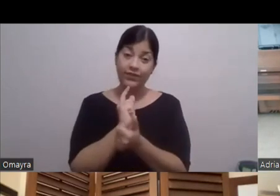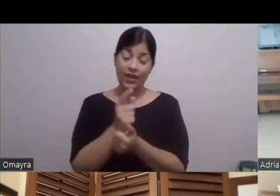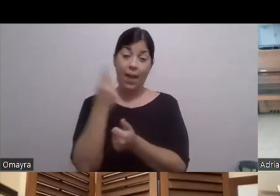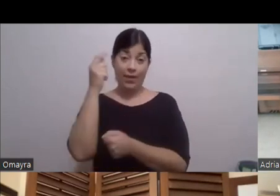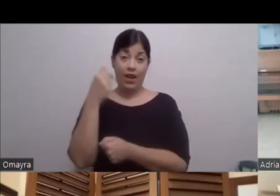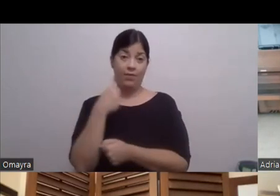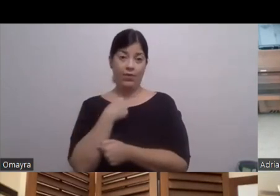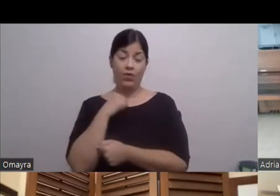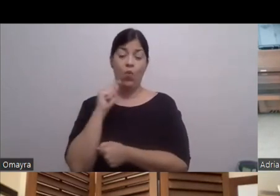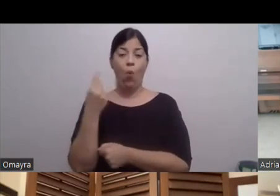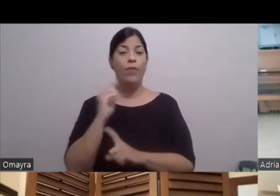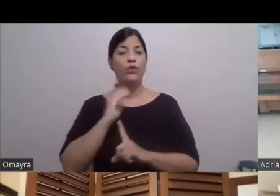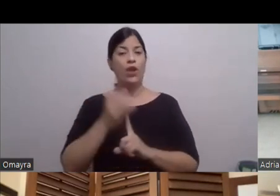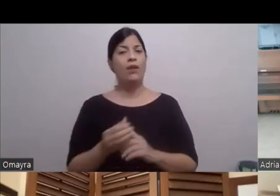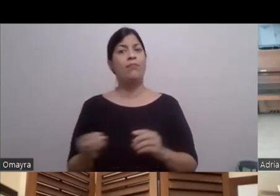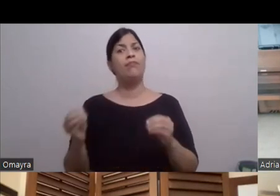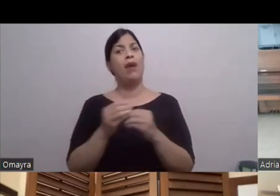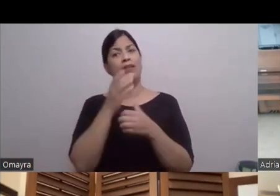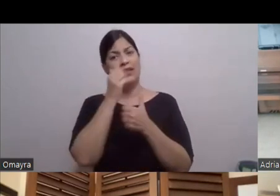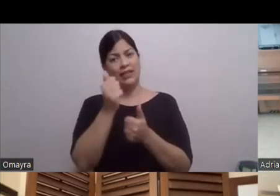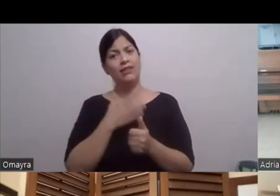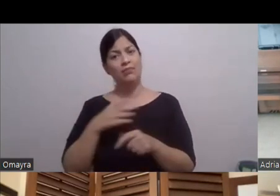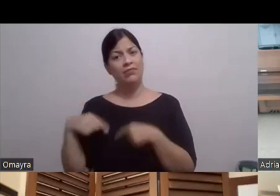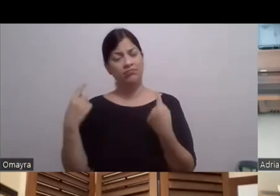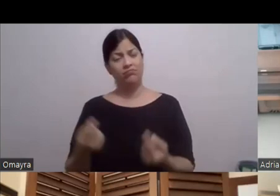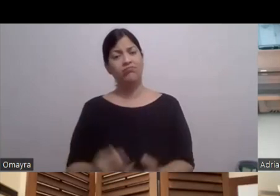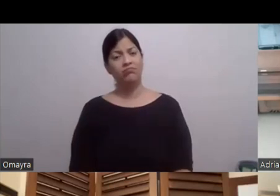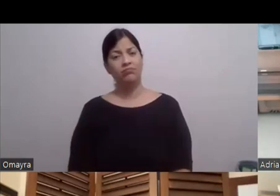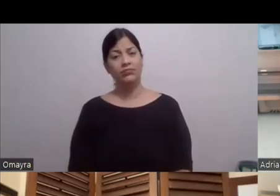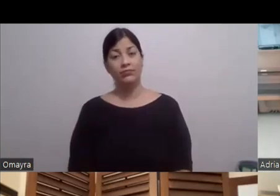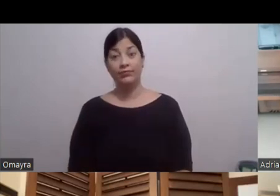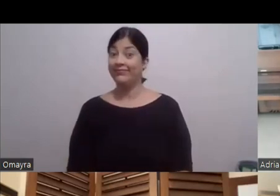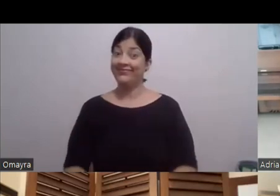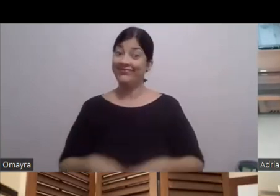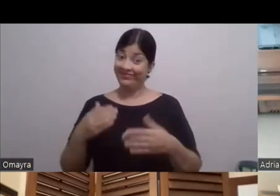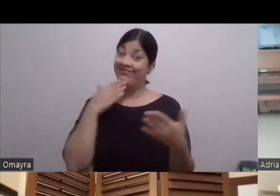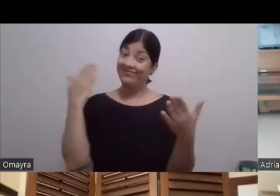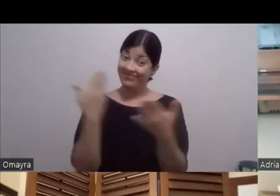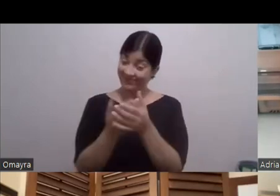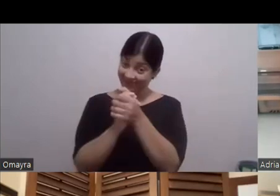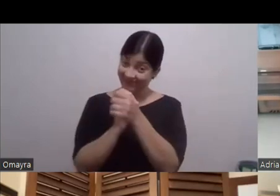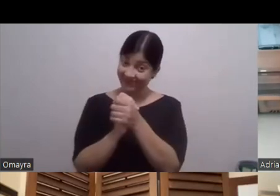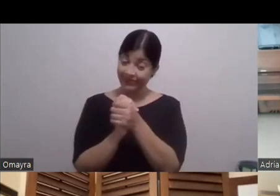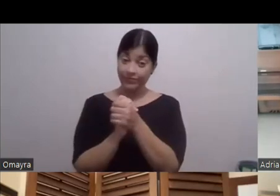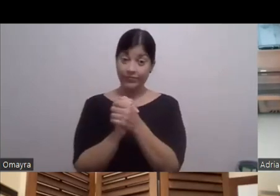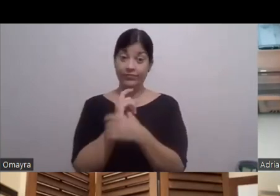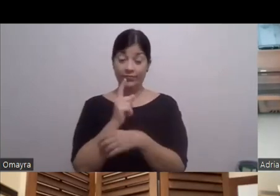Más interesantes Que yo he hecho En mi carrera Pues que bueno ¿No? También Roberto Roberto García Cooper